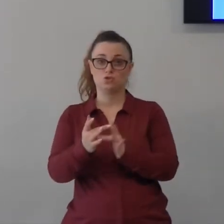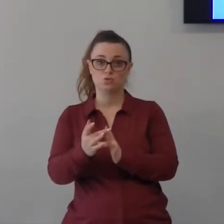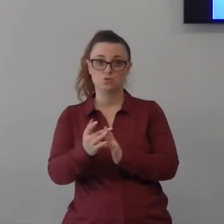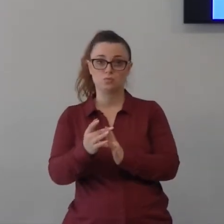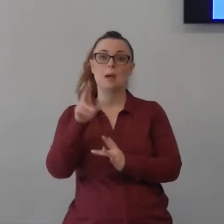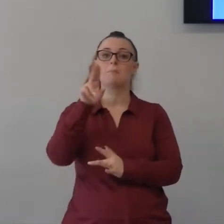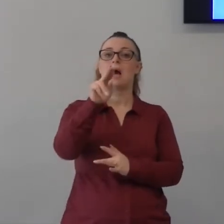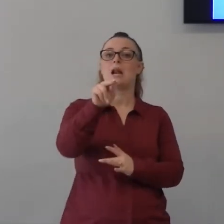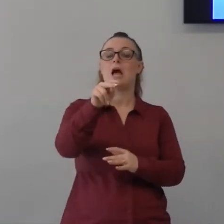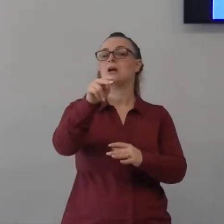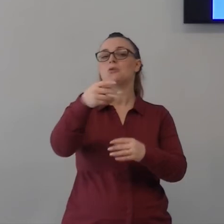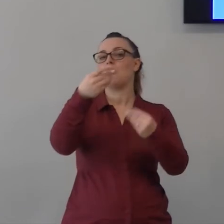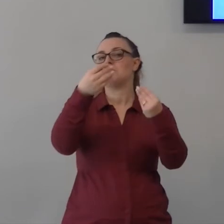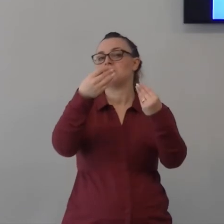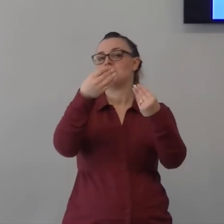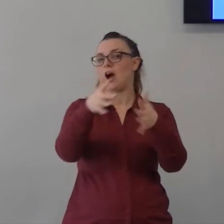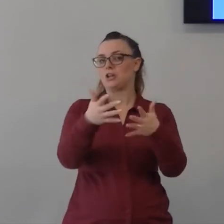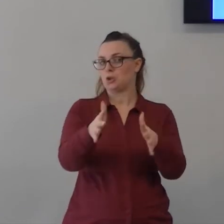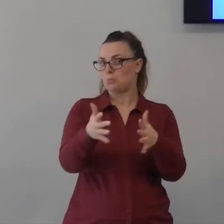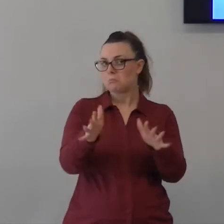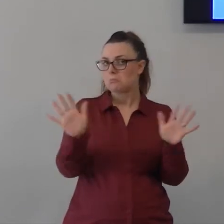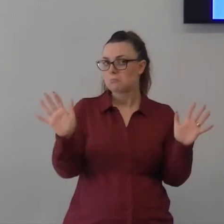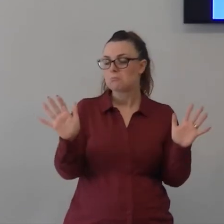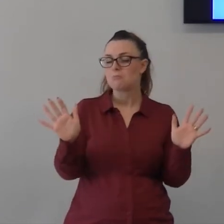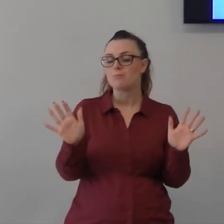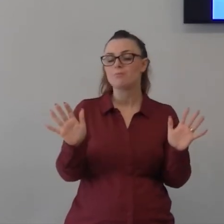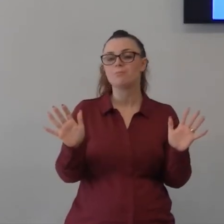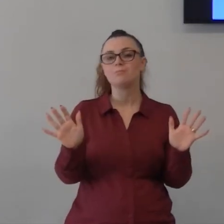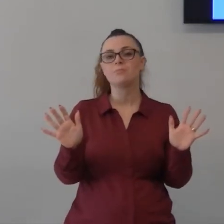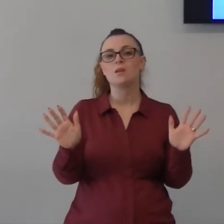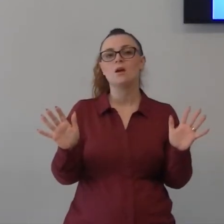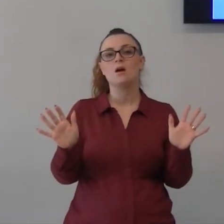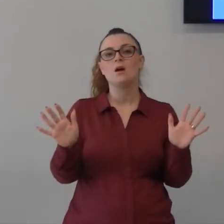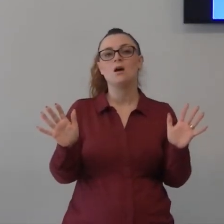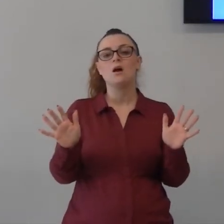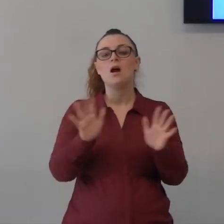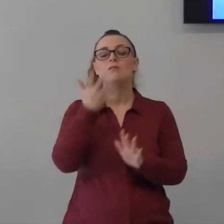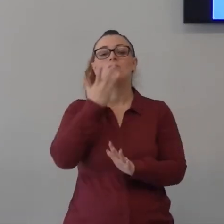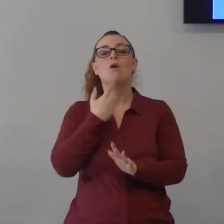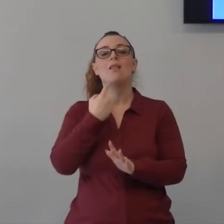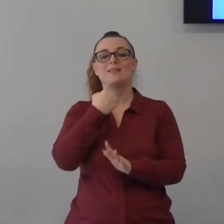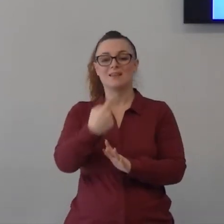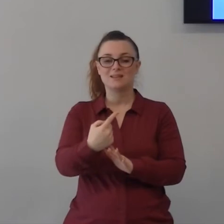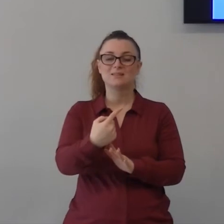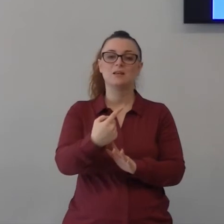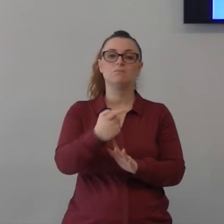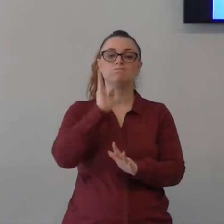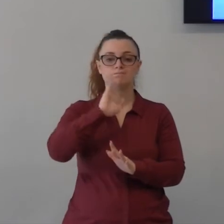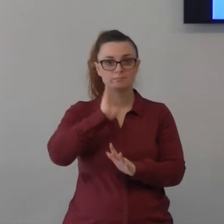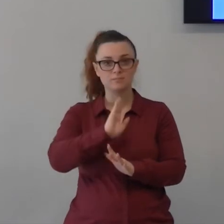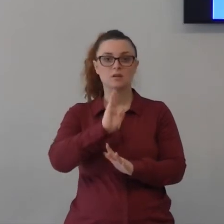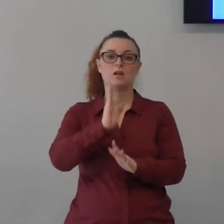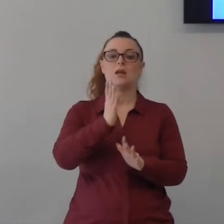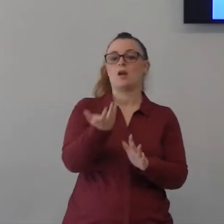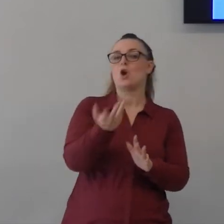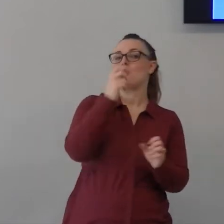ti sta persuadendo da fare qualche cosa o di smettere di fare qualche cosa lui sa che cosa